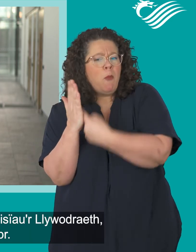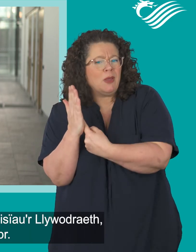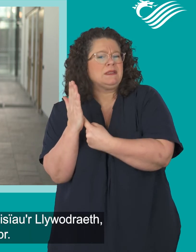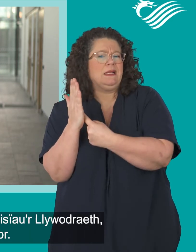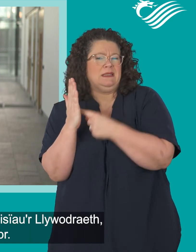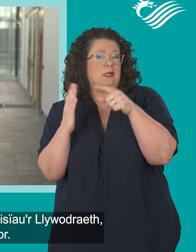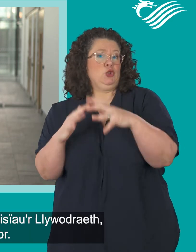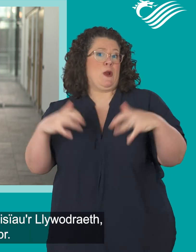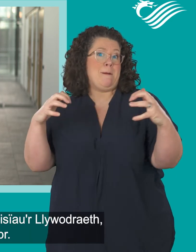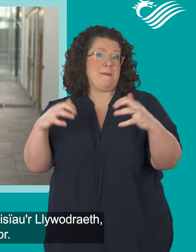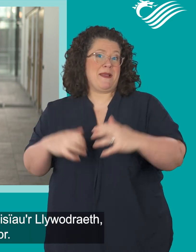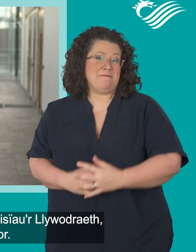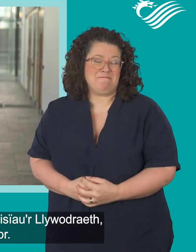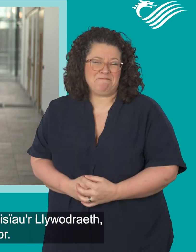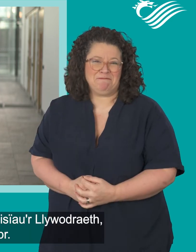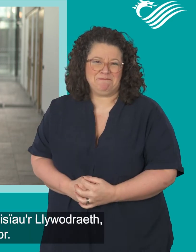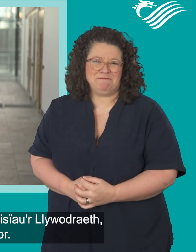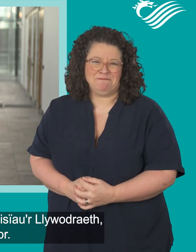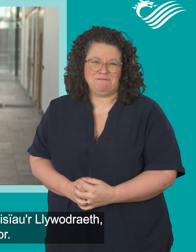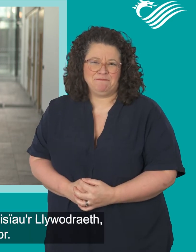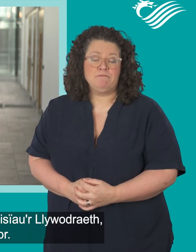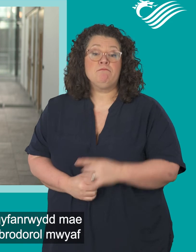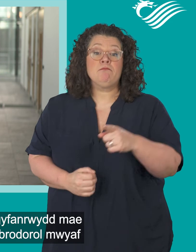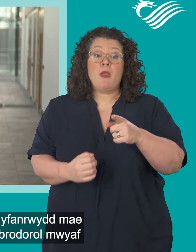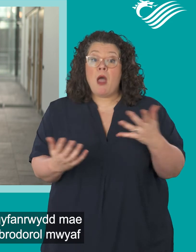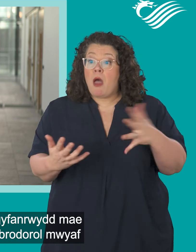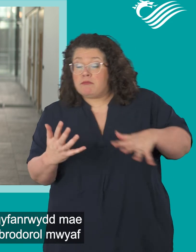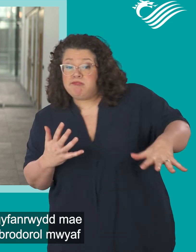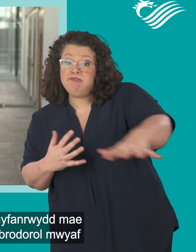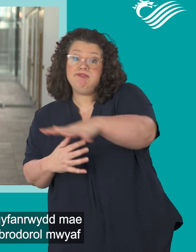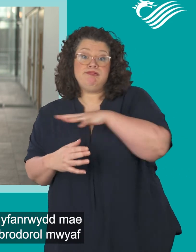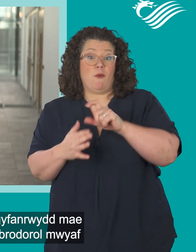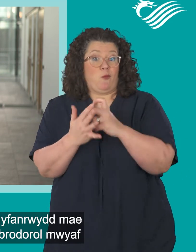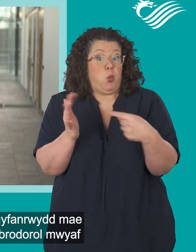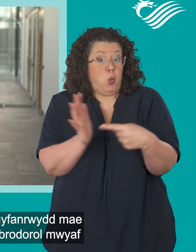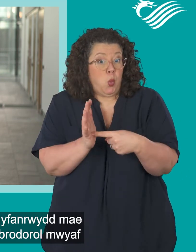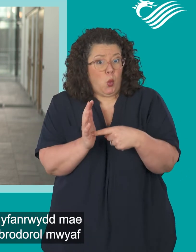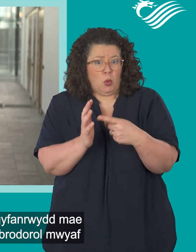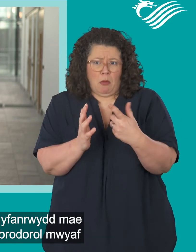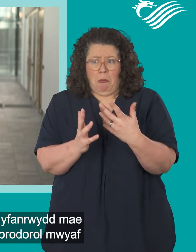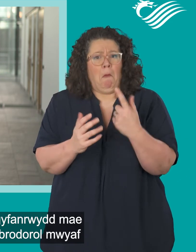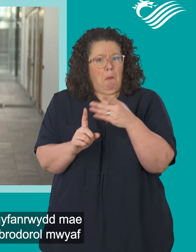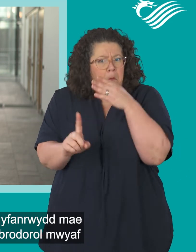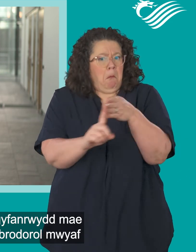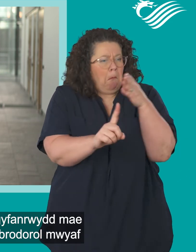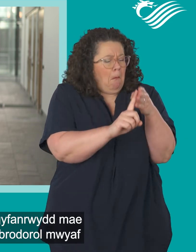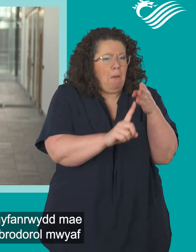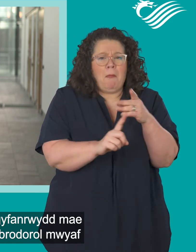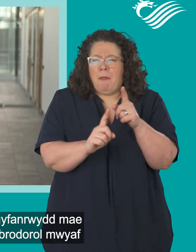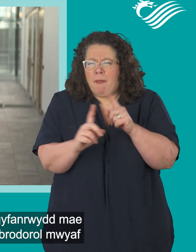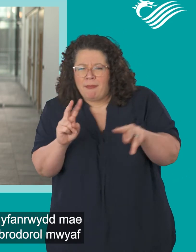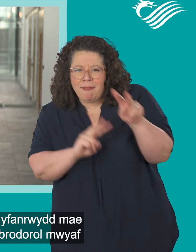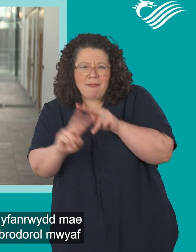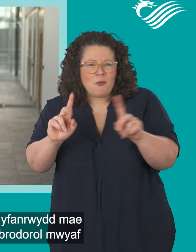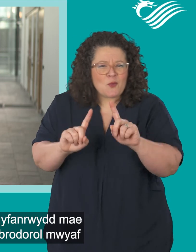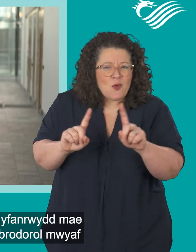a chraffu ar bolisiau llywodraeth ar lawr y Siambr. A draws llawer y Cŵrt, yn eu gyfanrwydd, mae un o deunyddiau